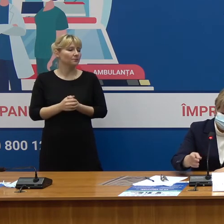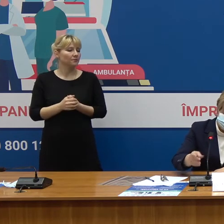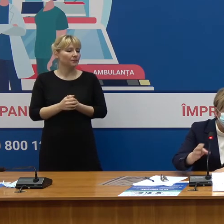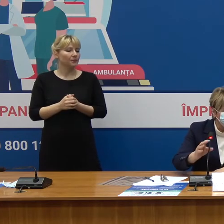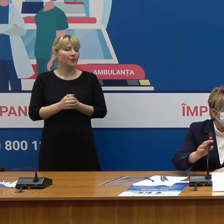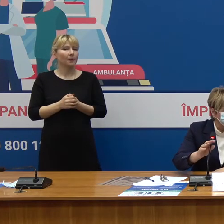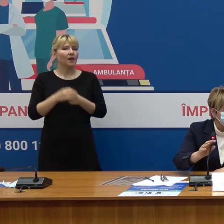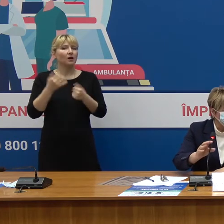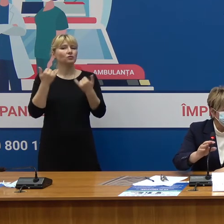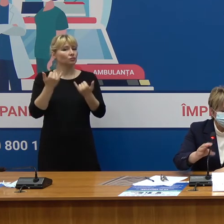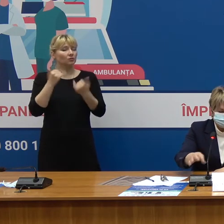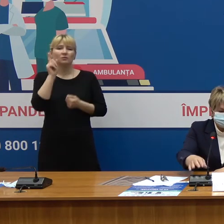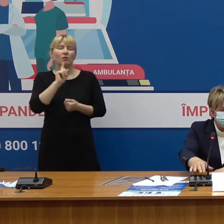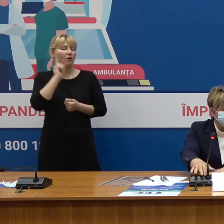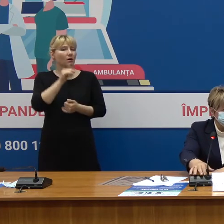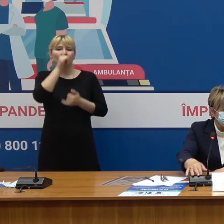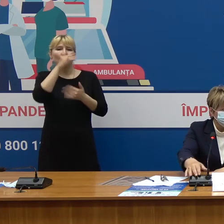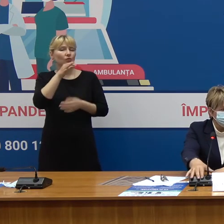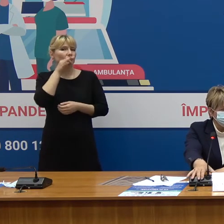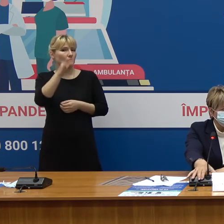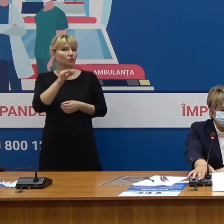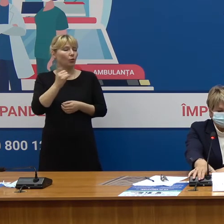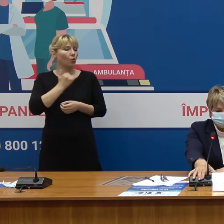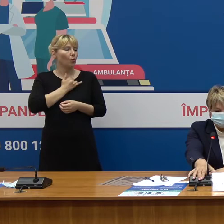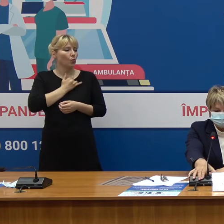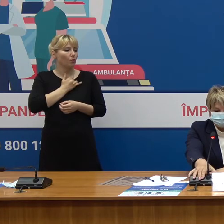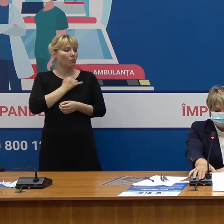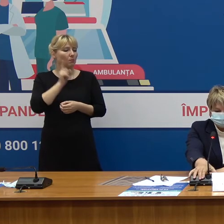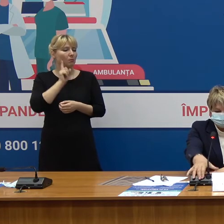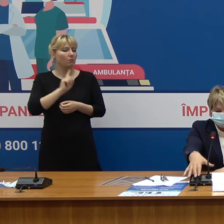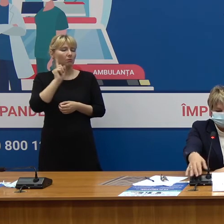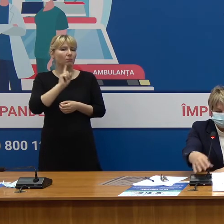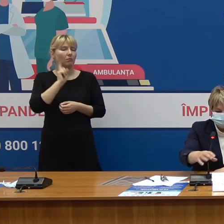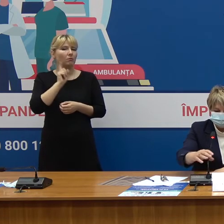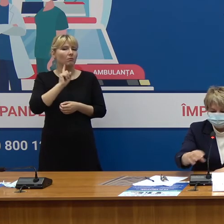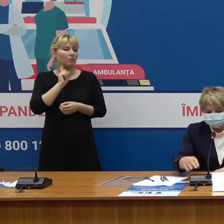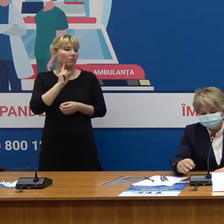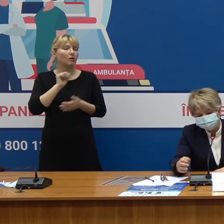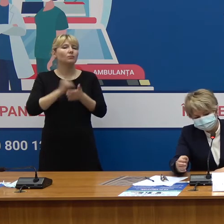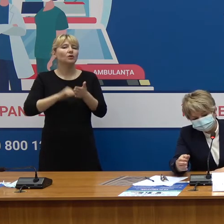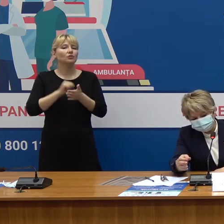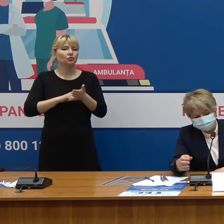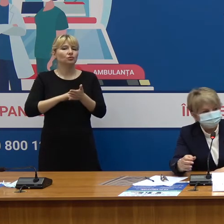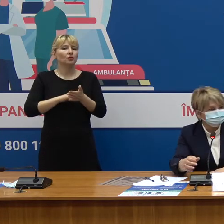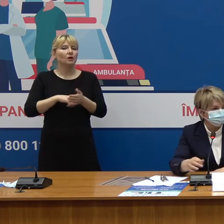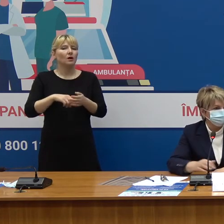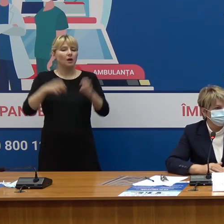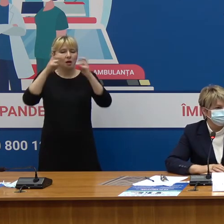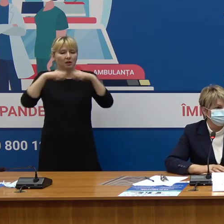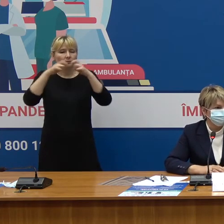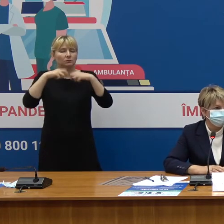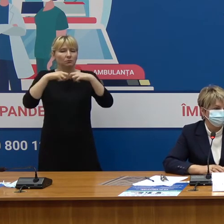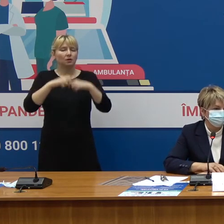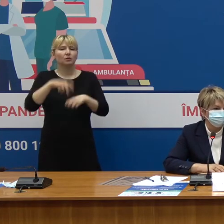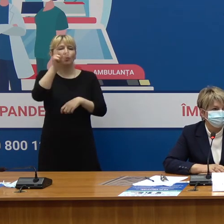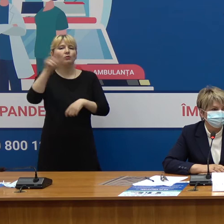Această cifră la moment nu vă putem expune Din motiv că Comitetul Național de Experții în imunizare a